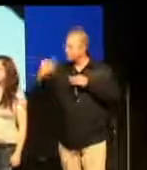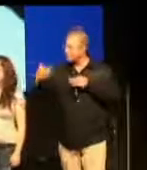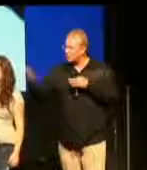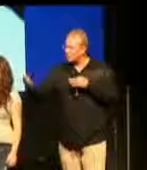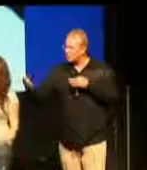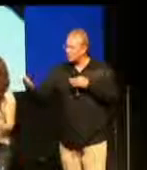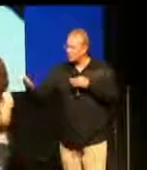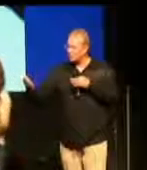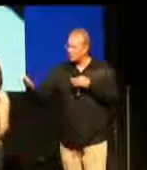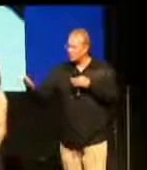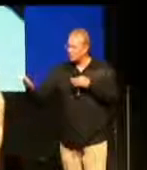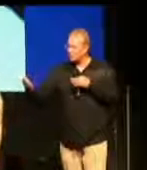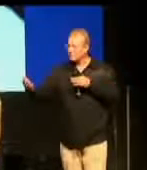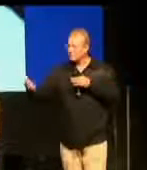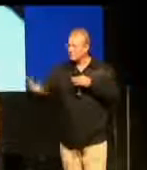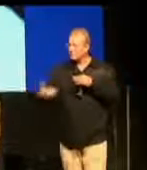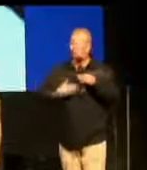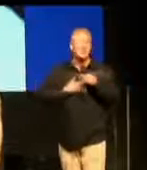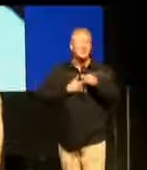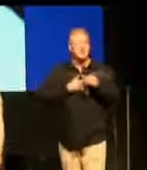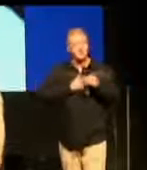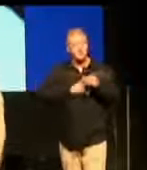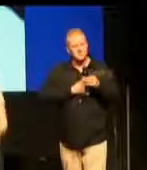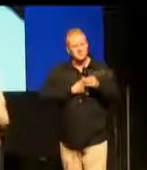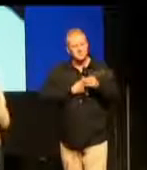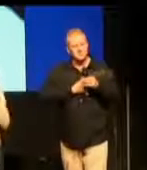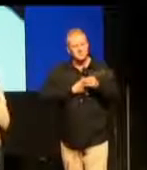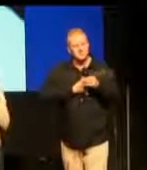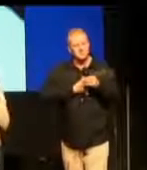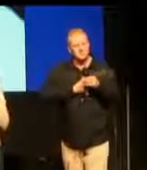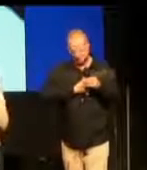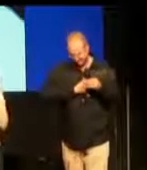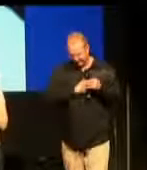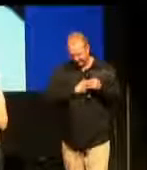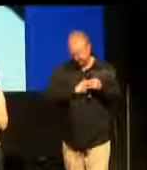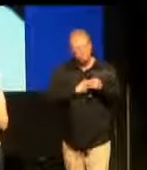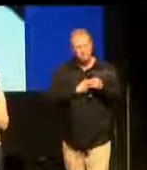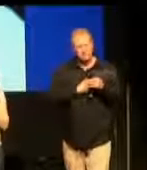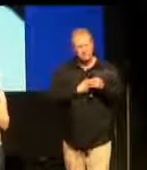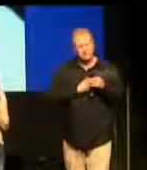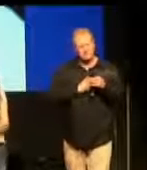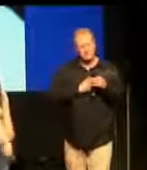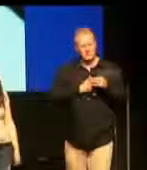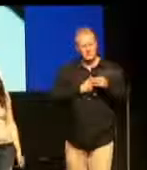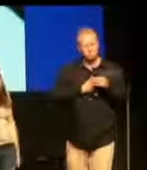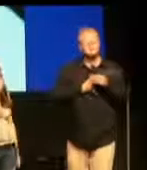Ich vergib dir. Aber das wirklich zu meinen,